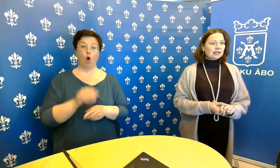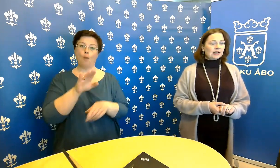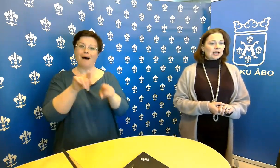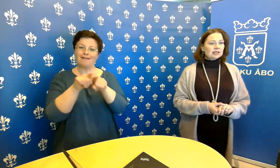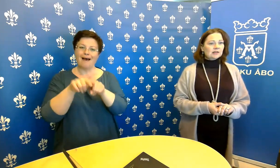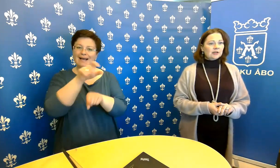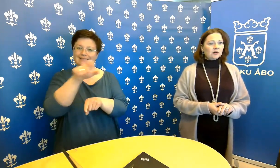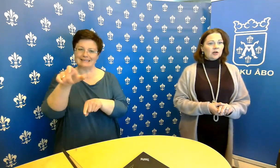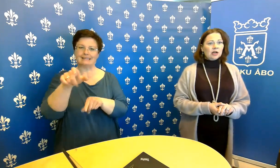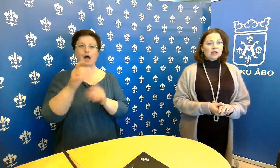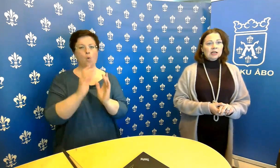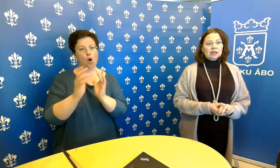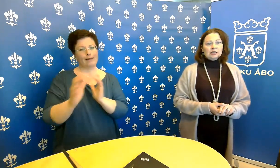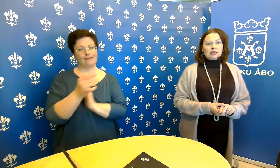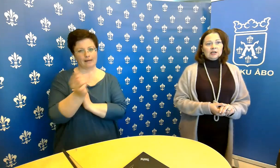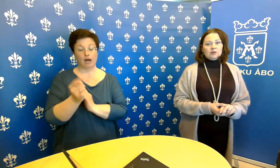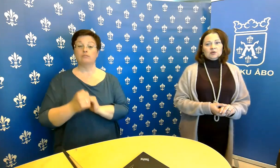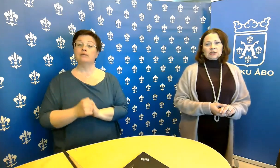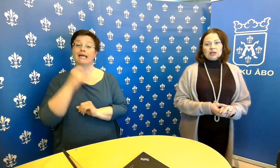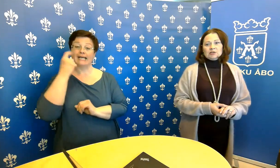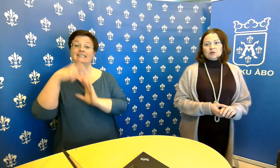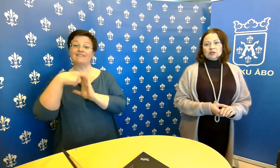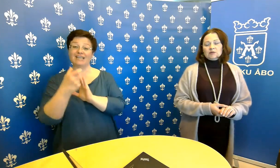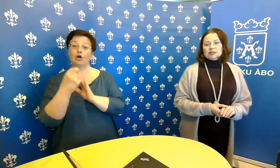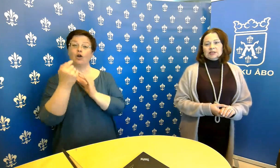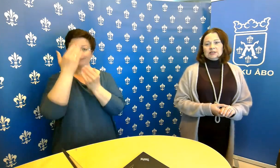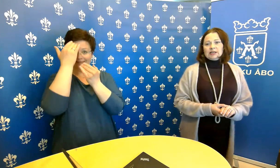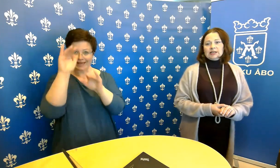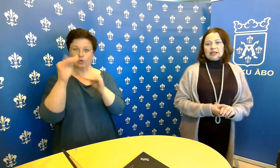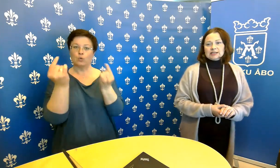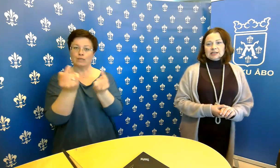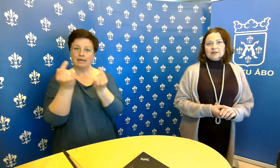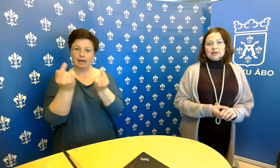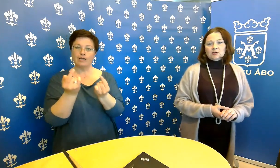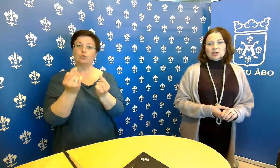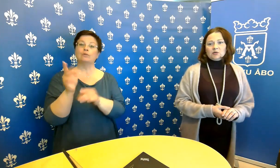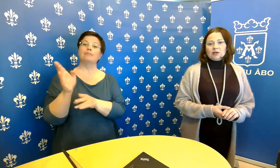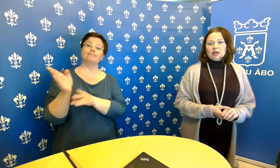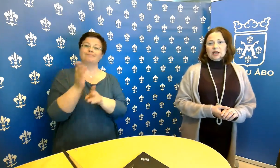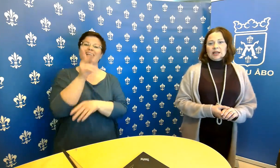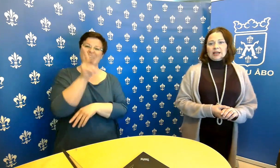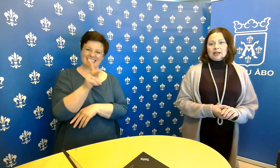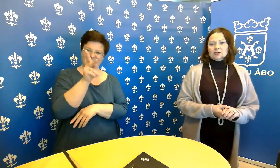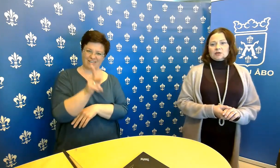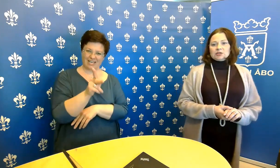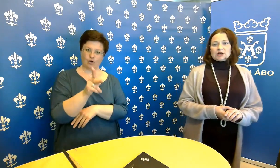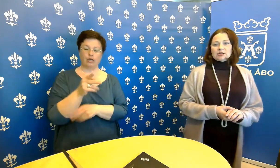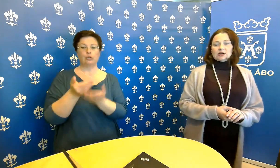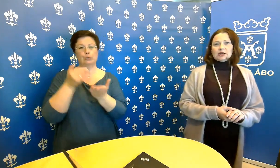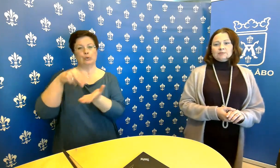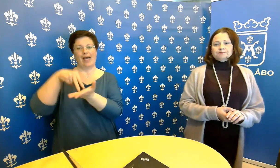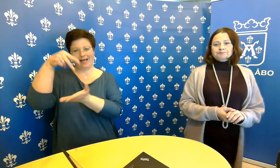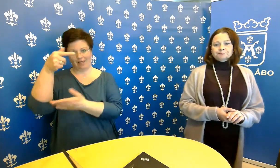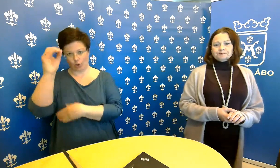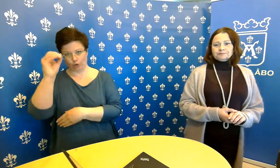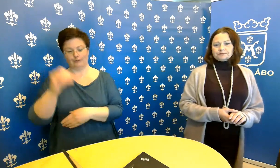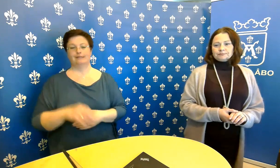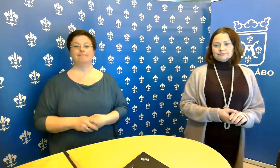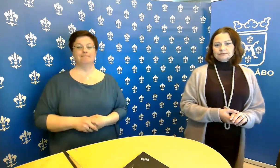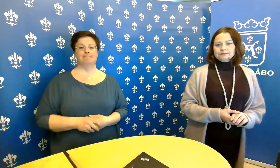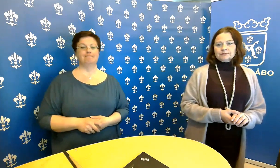läheisistänne ja ensi viikolla tiedotustilaisuudet ovat sitten keskiviikkona tuon helatorstain takia.